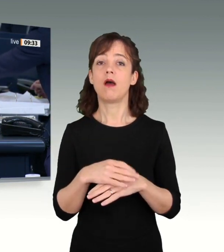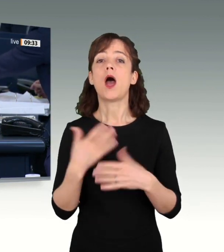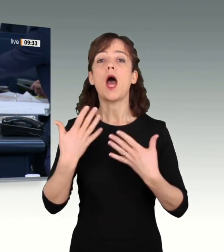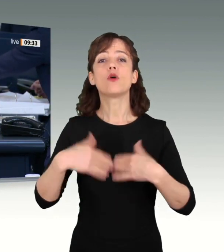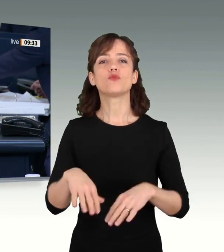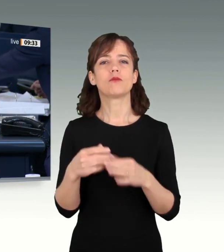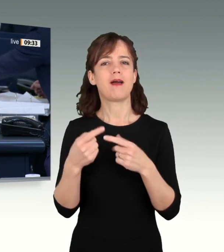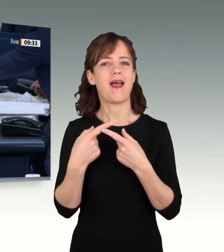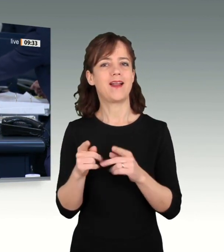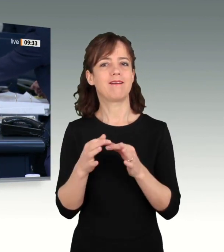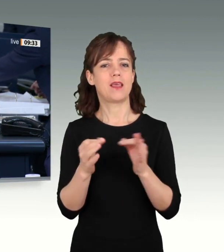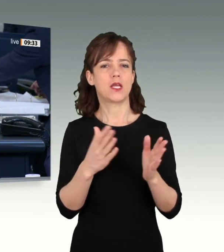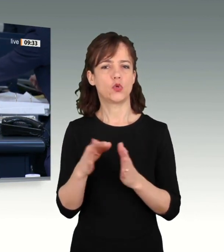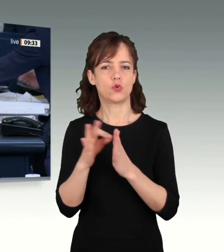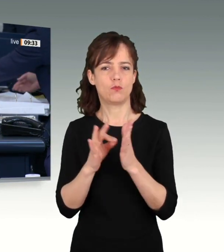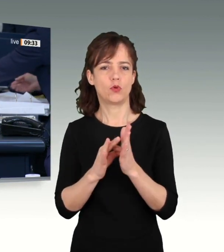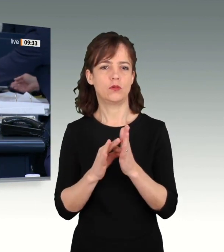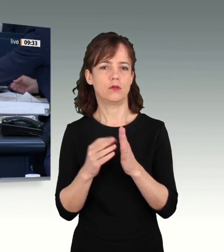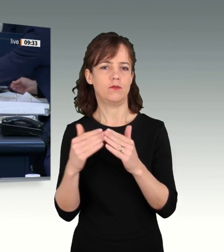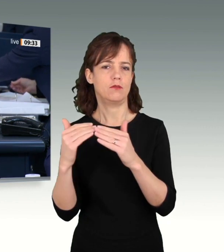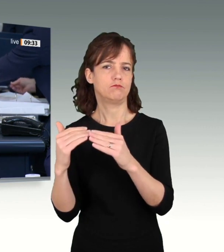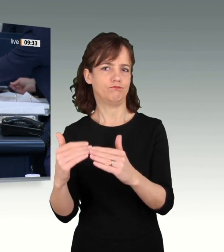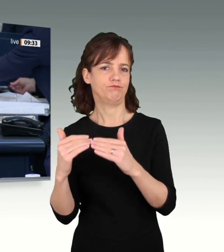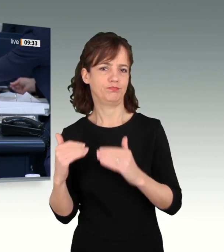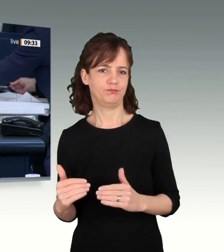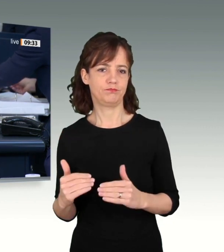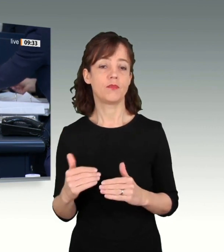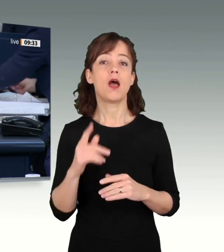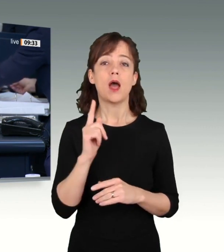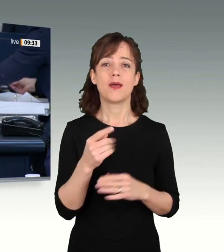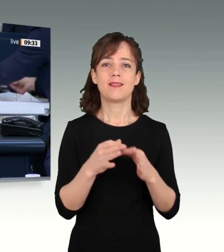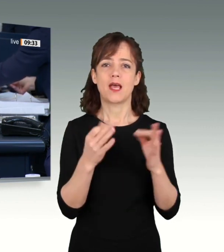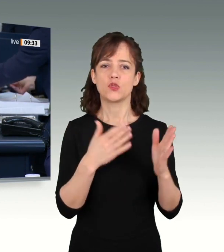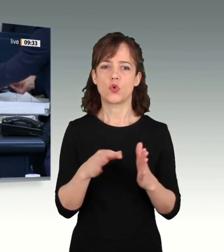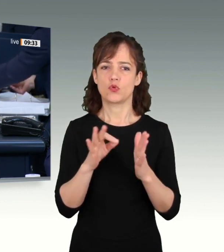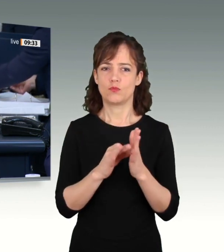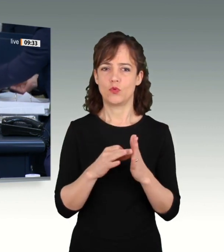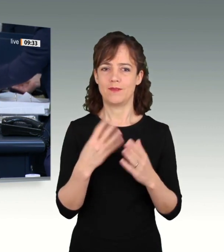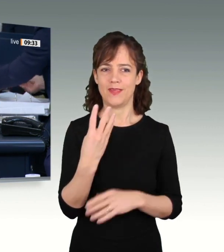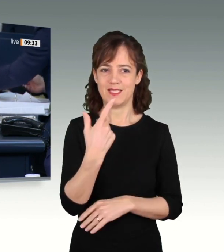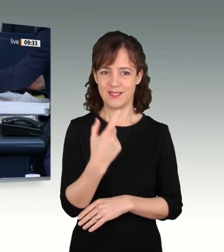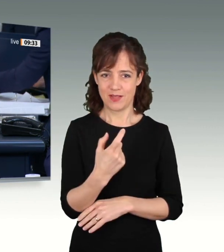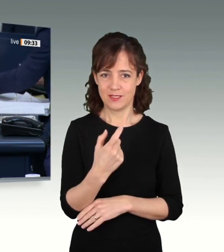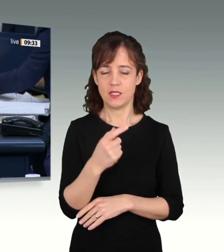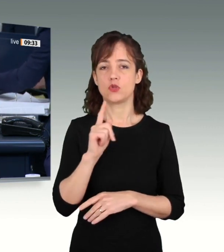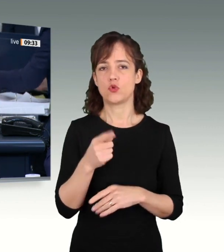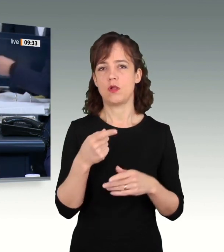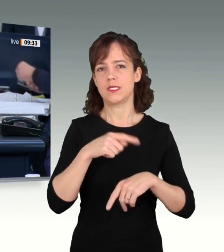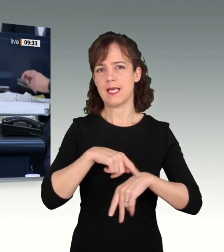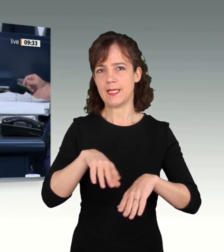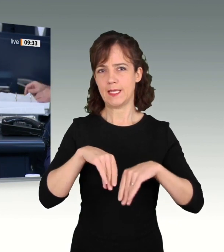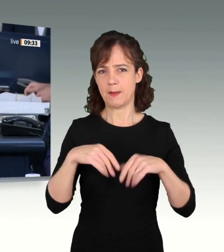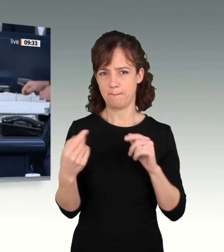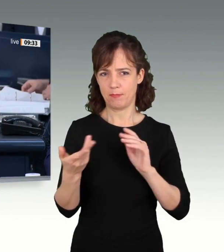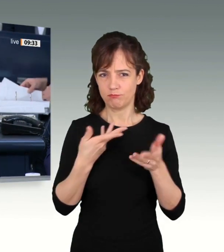wobei Tagesordnungspunkt 24 nunmehr mit einer Debattendauer von 39 Minuten beraten werden soll. Ich gehe davon aus,